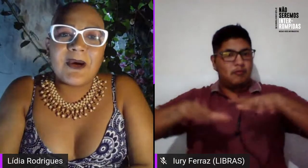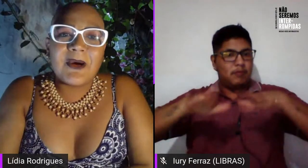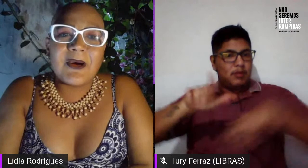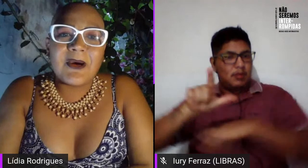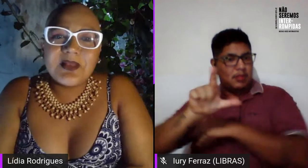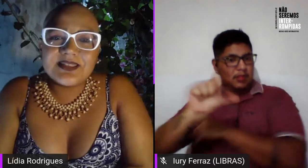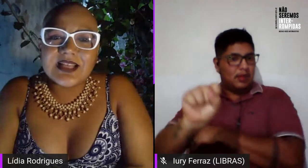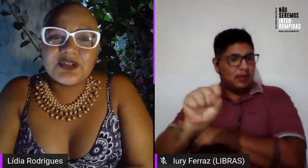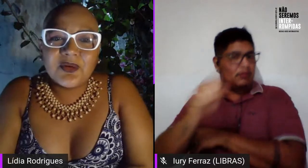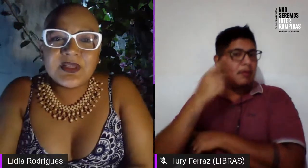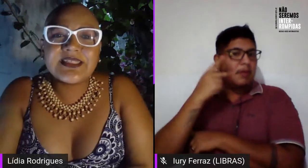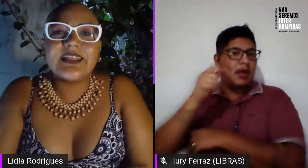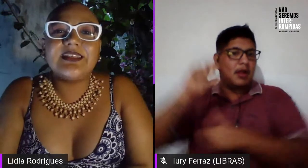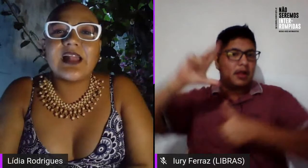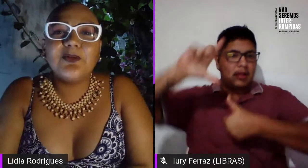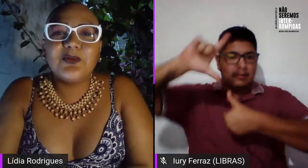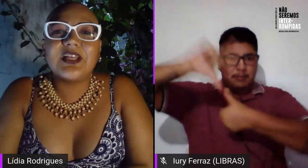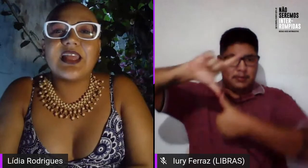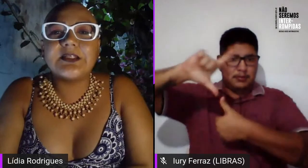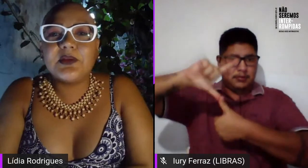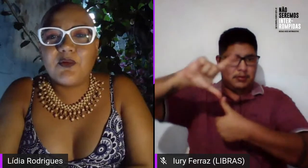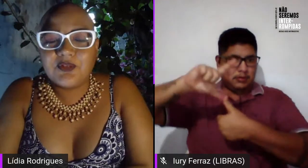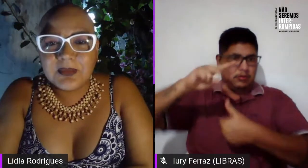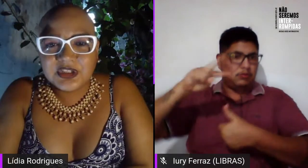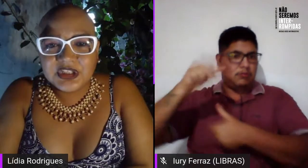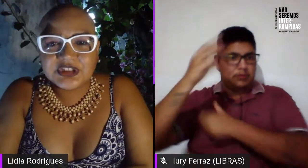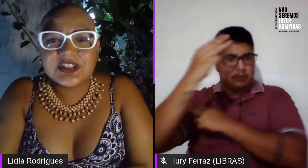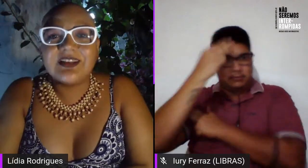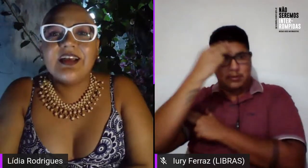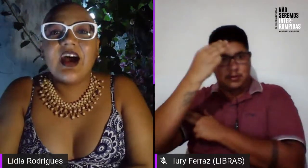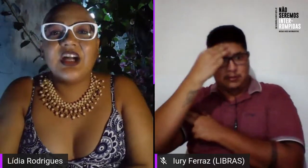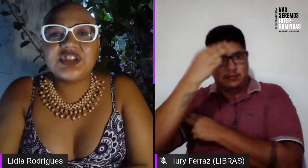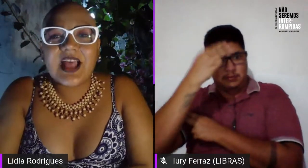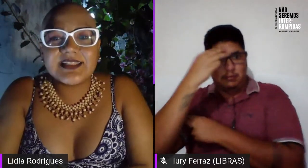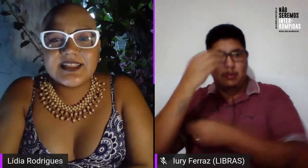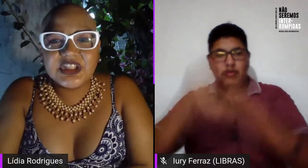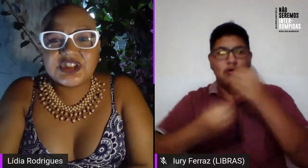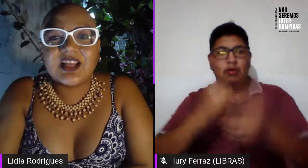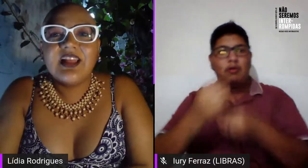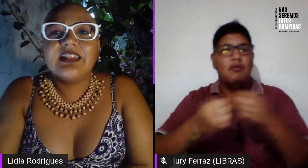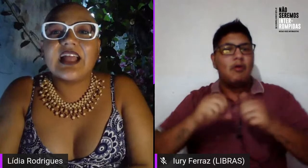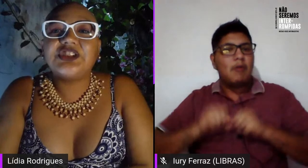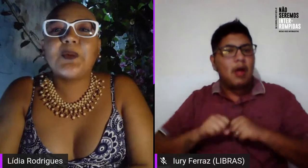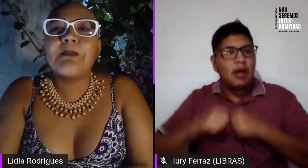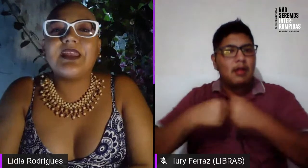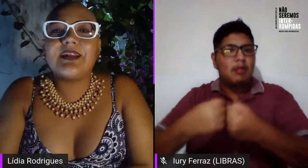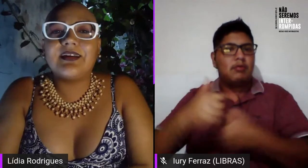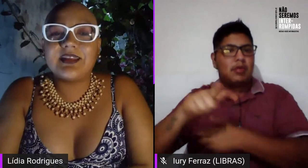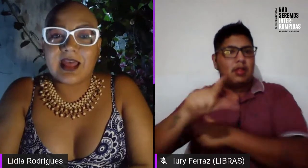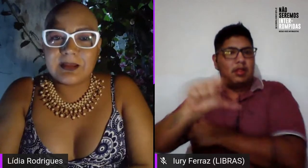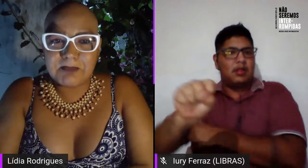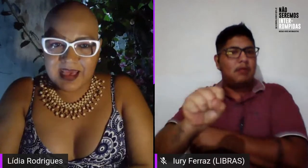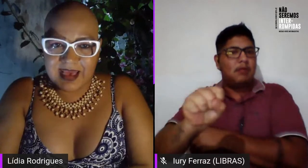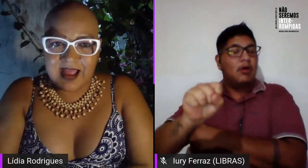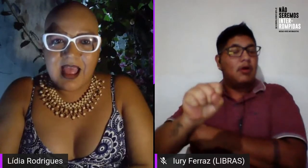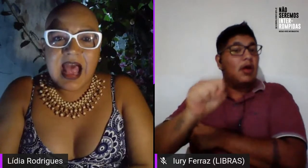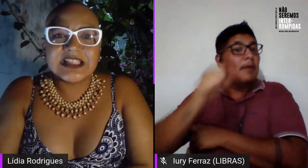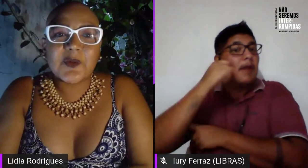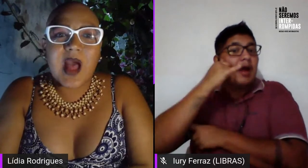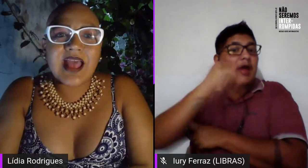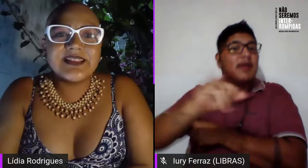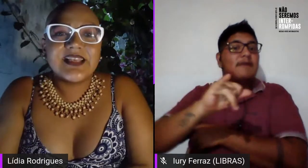sobre a memória das mobilizações e da luta lésbico-feminista, antirracista, latino-americana e